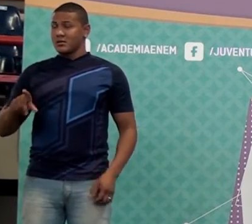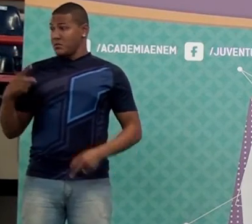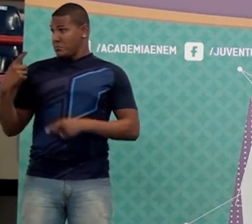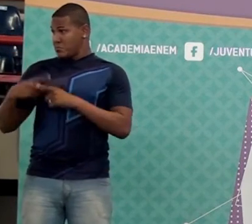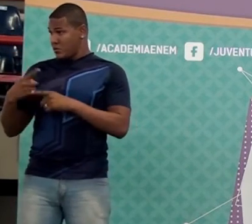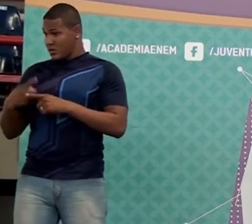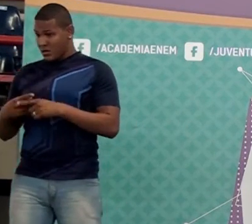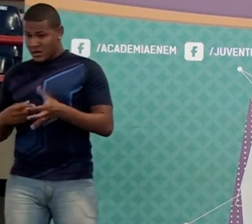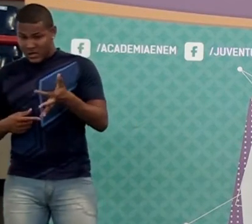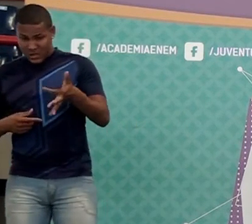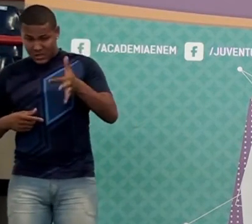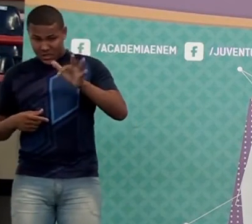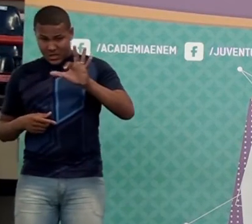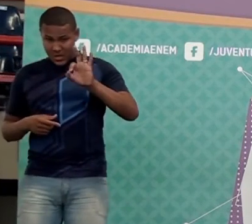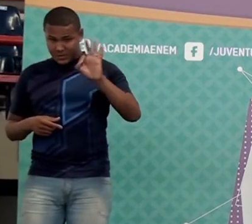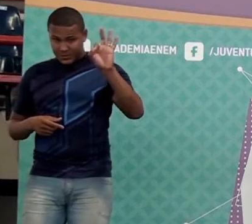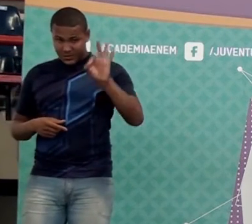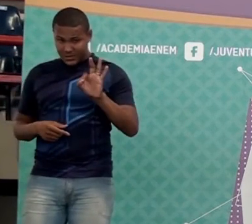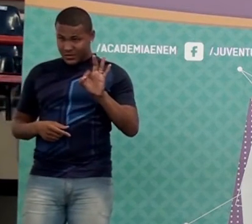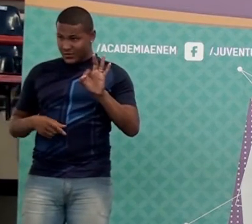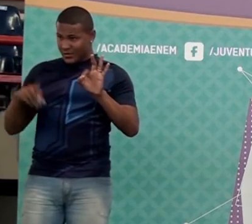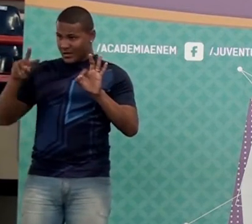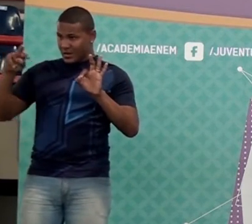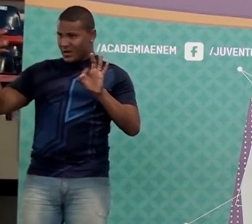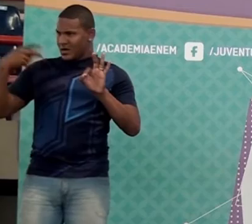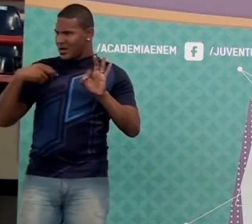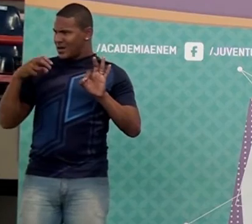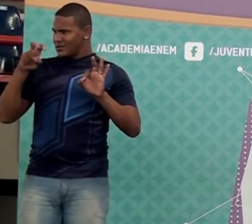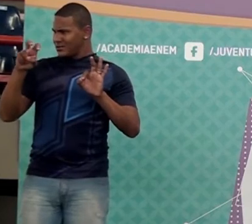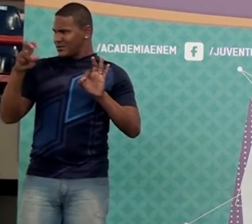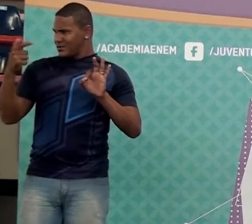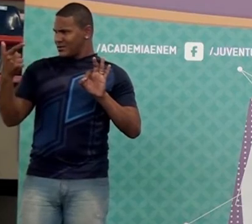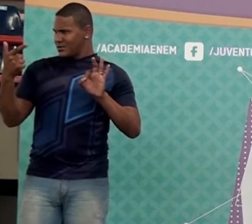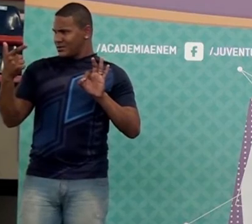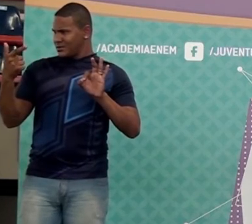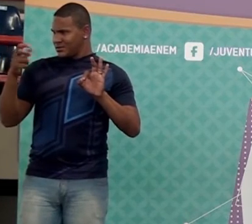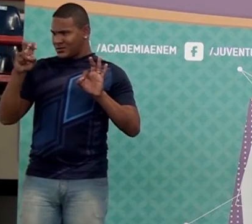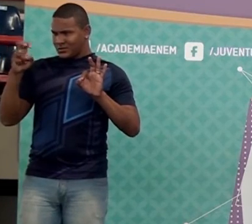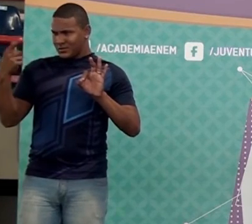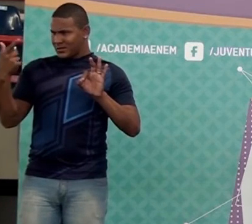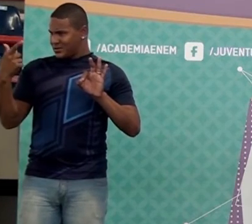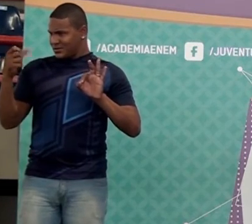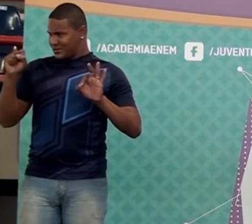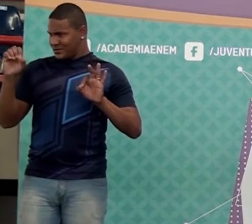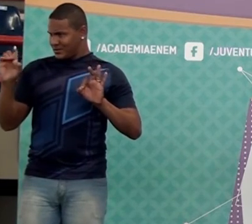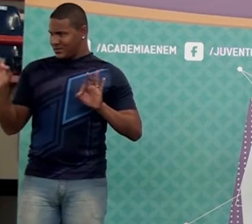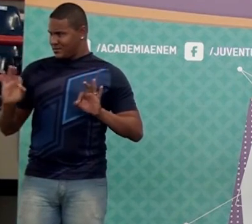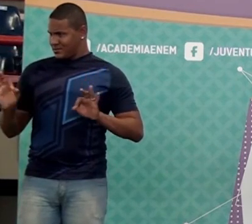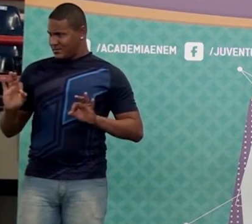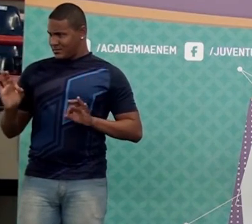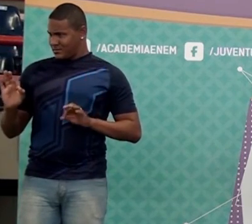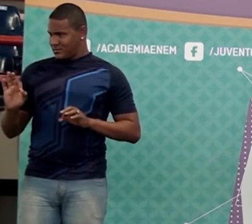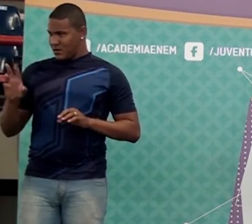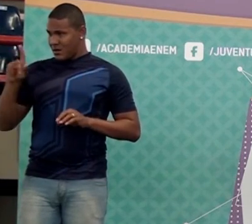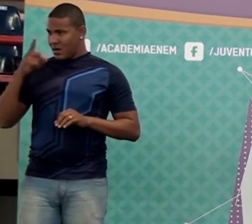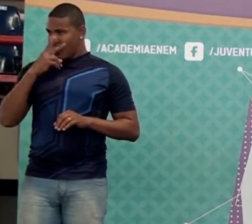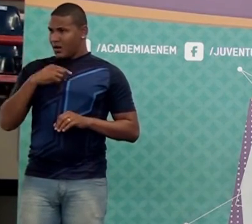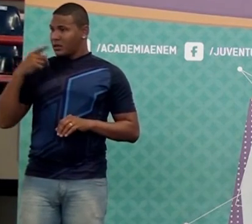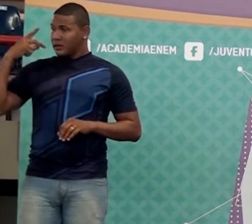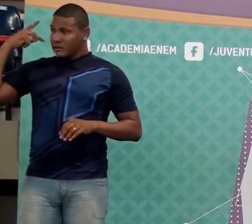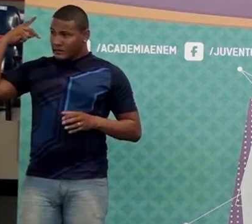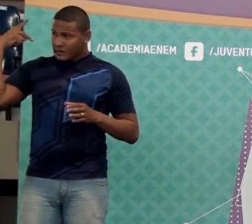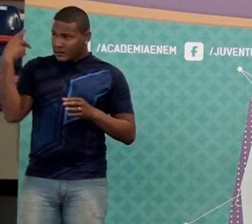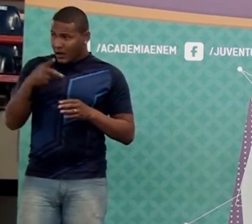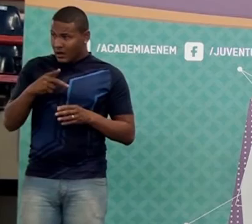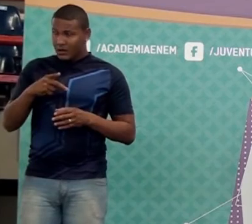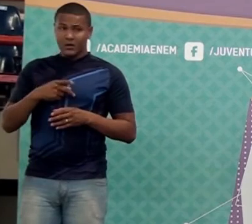garçom calculou 10%, não foi em cima de 52,80, não. A conta dele não é menos do que isso, né? A conta